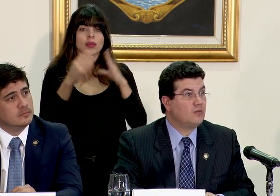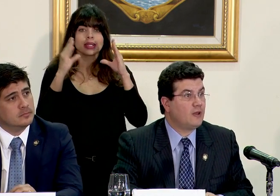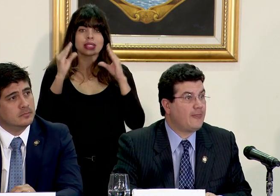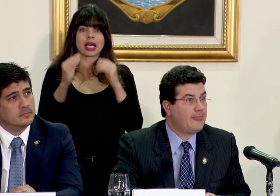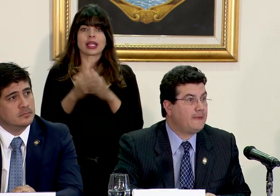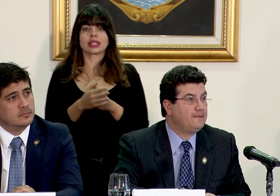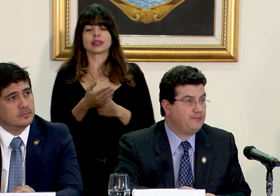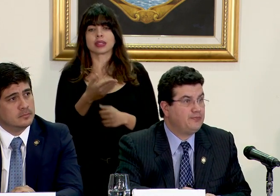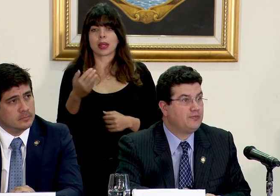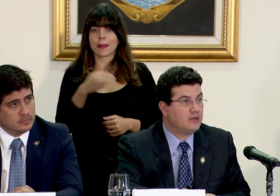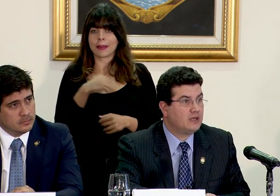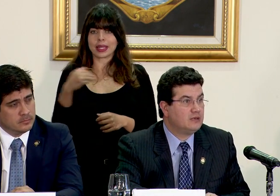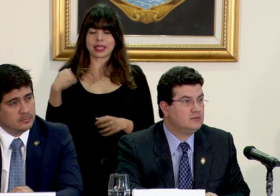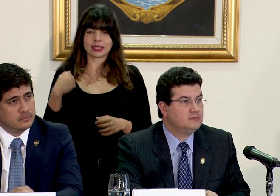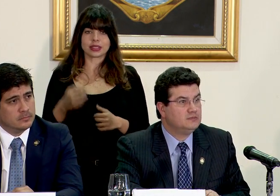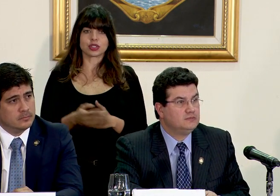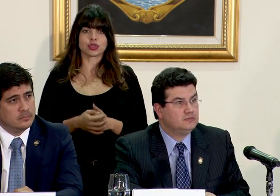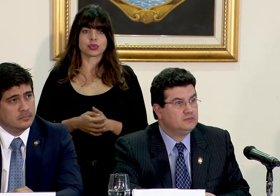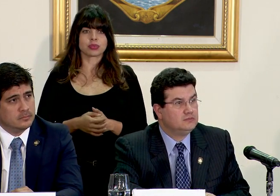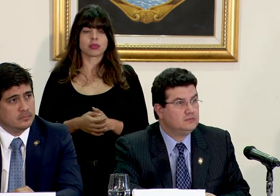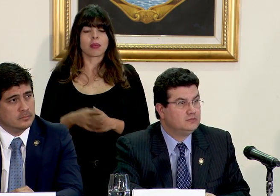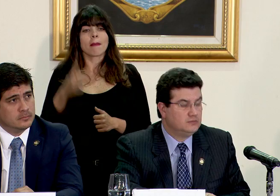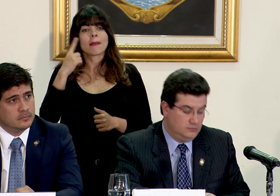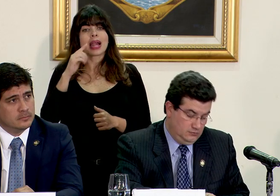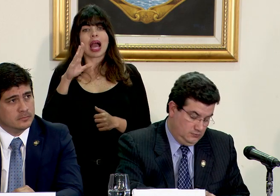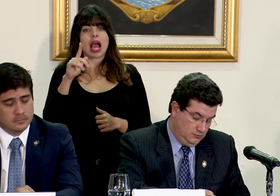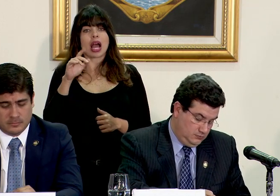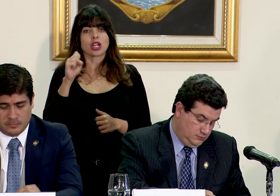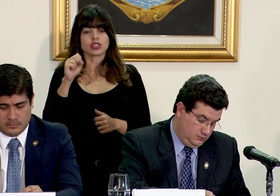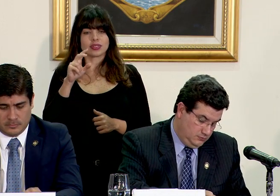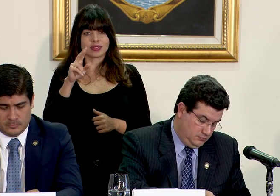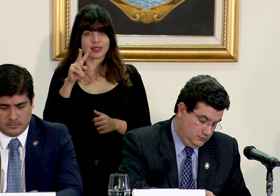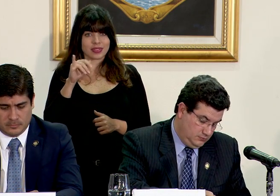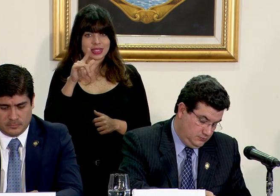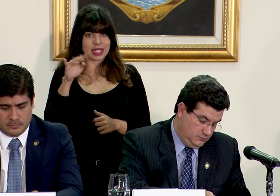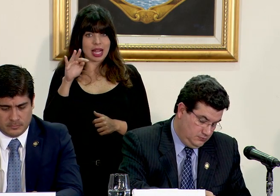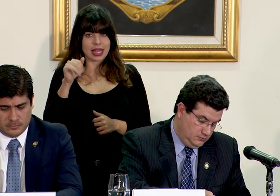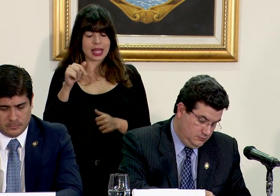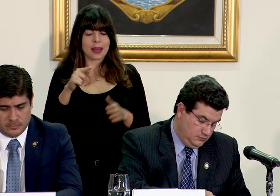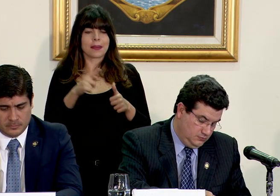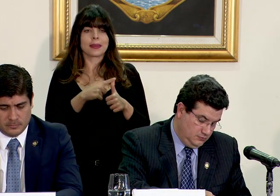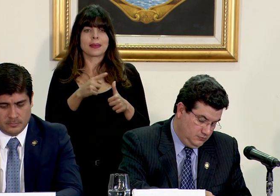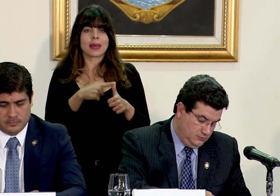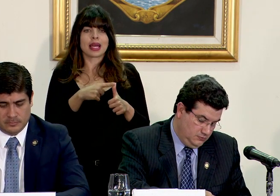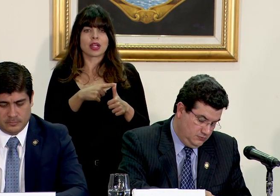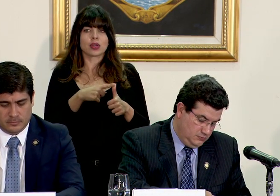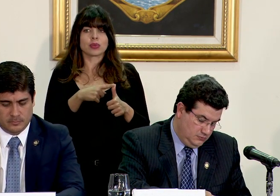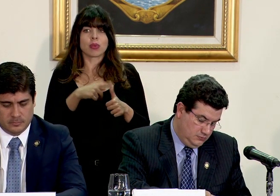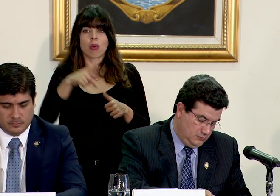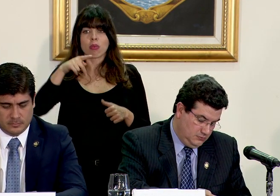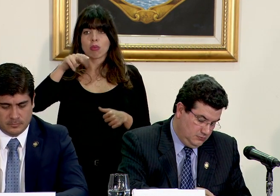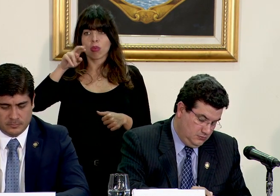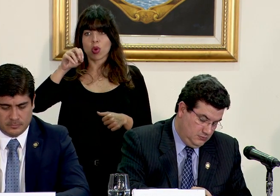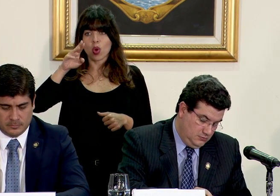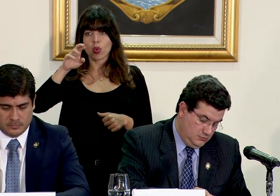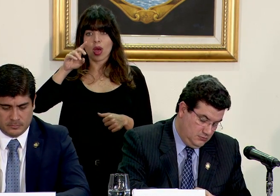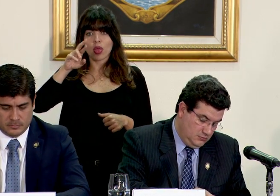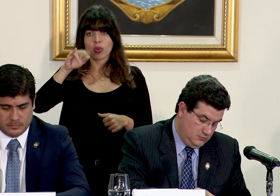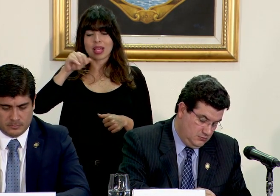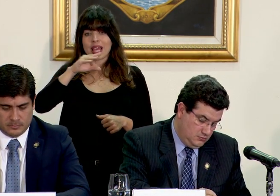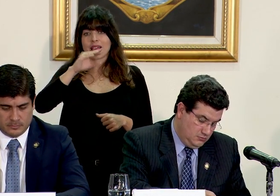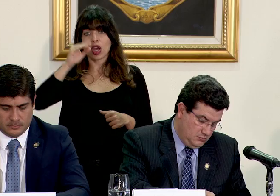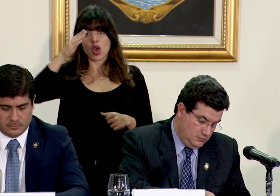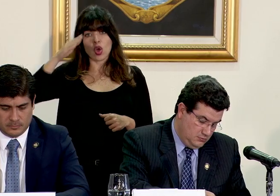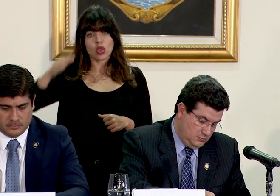señores ministros y la ministra para don Carlos Villalta en primera instancia la procuradoría y la